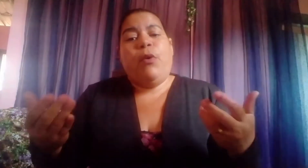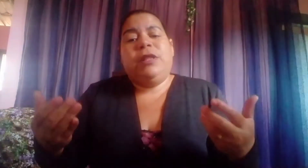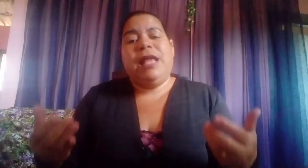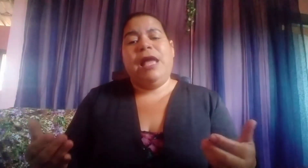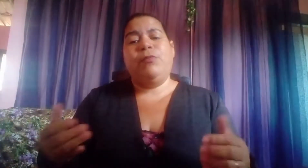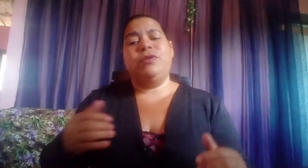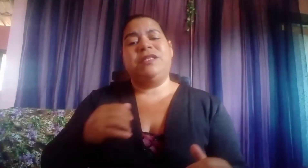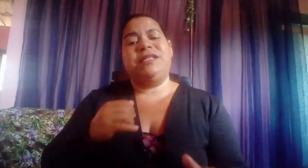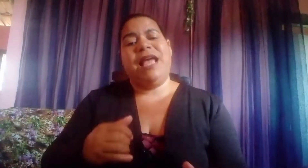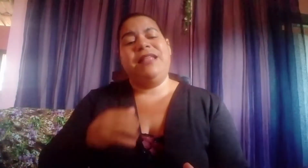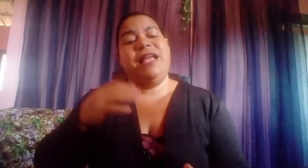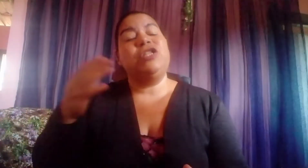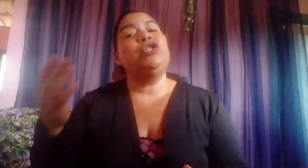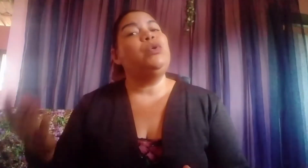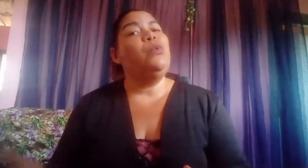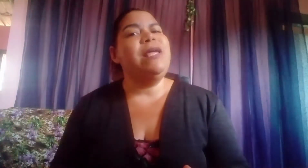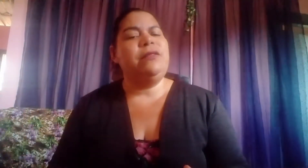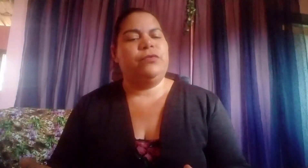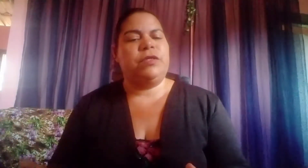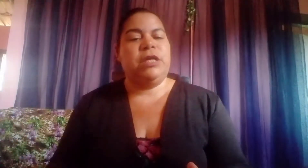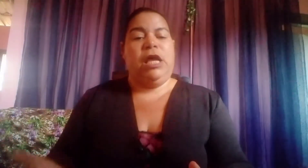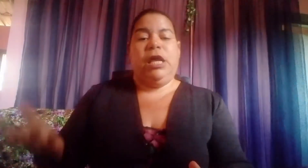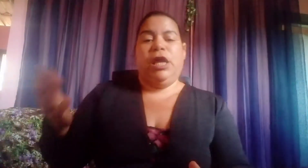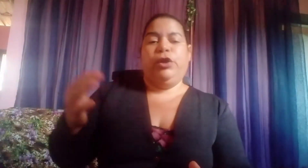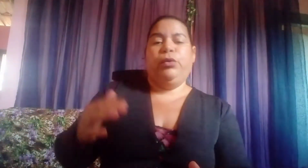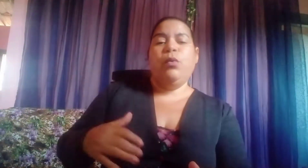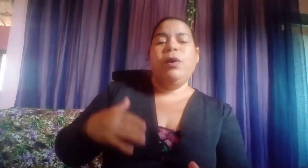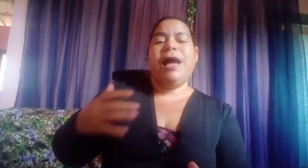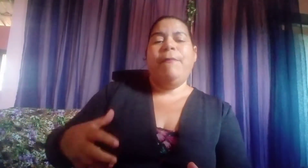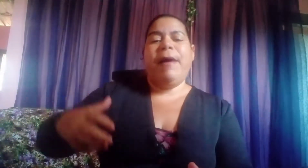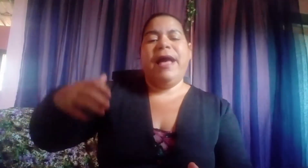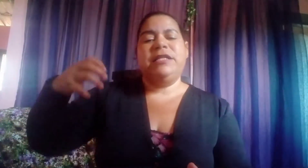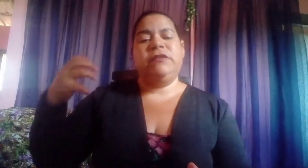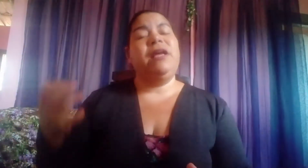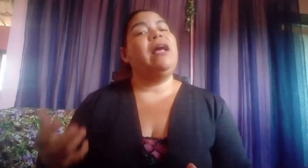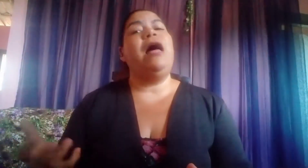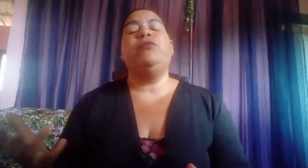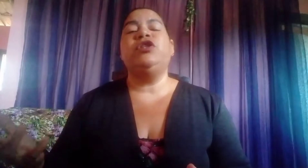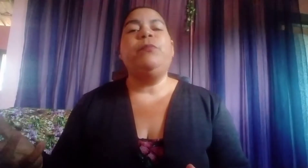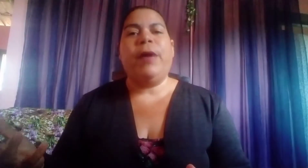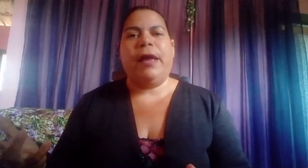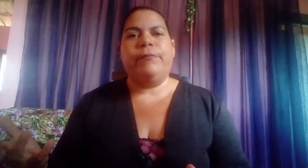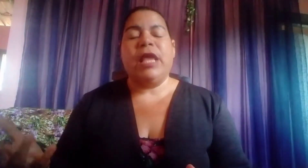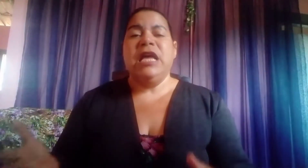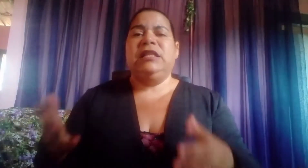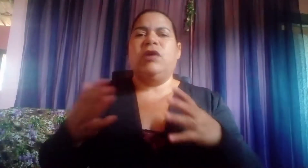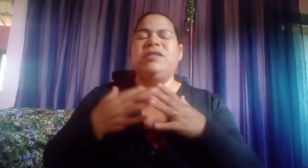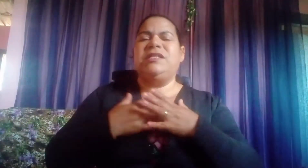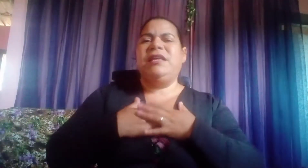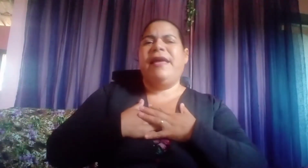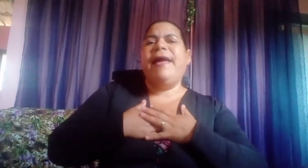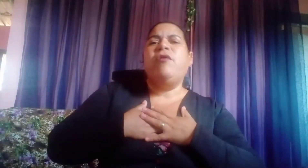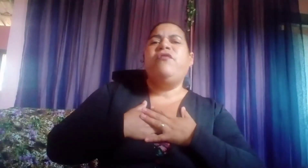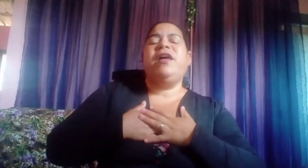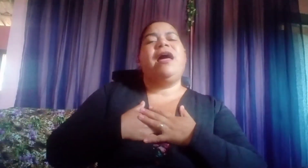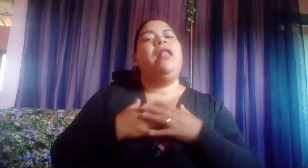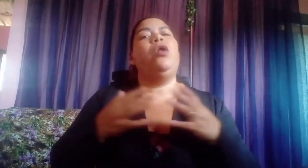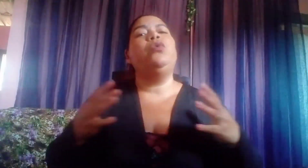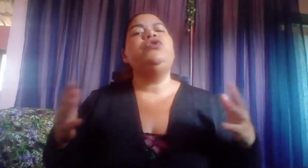podemos ser destruídos e nunca mais ficarmos de pé. Então, se eu ficar longe